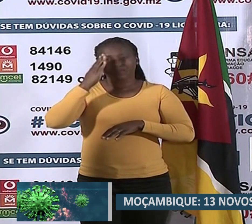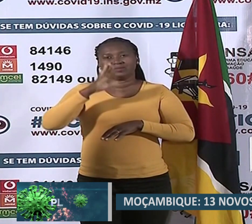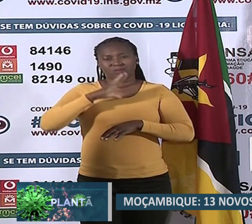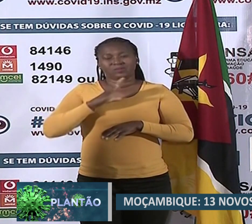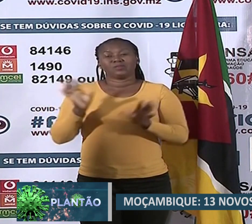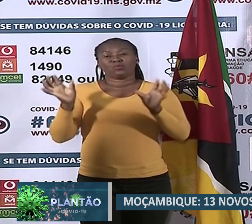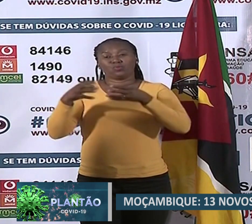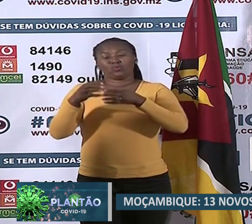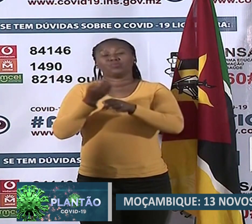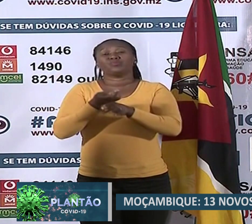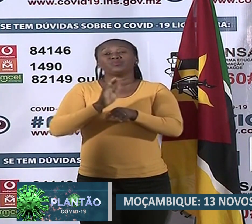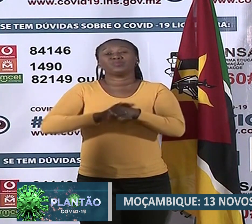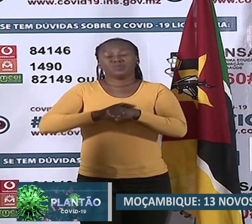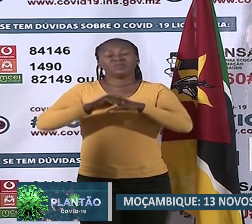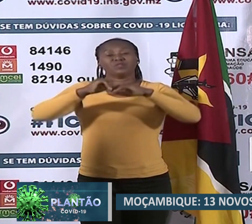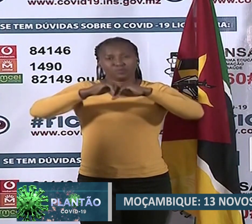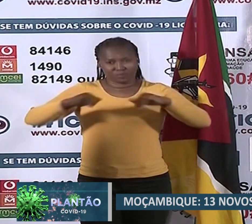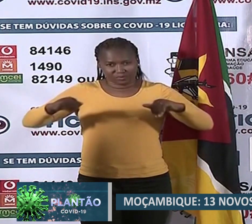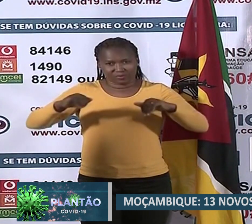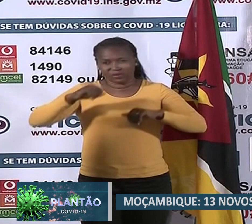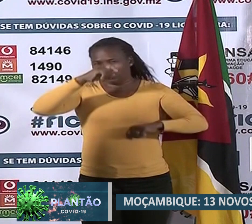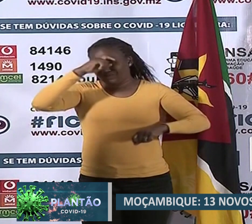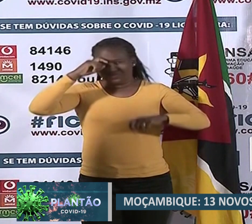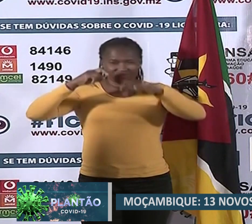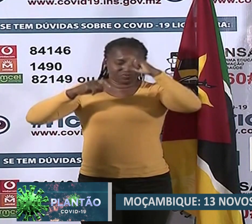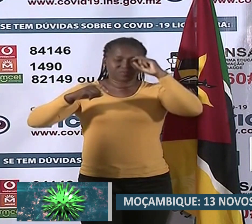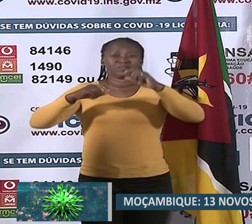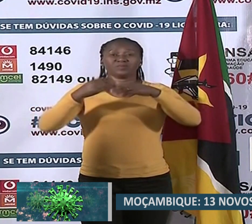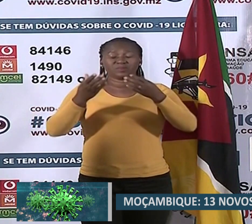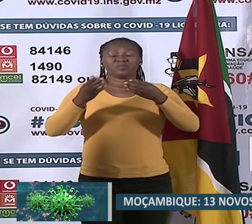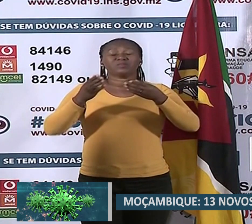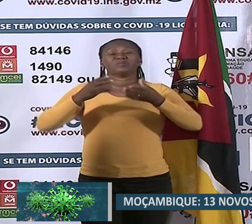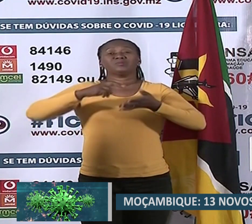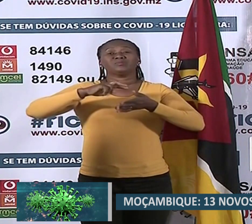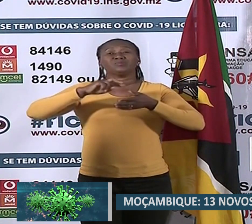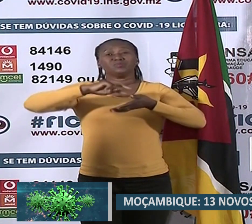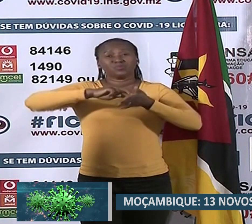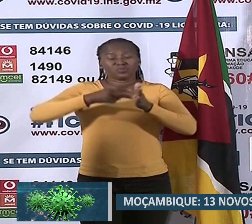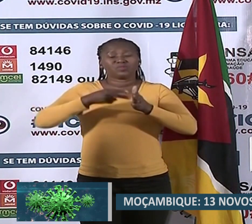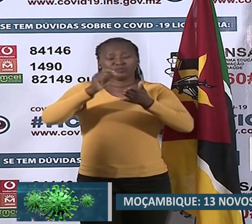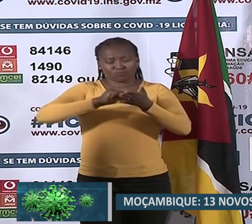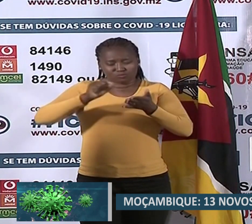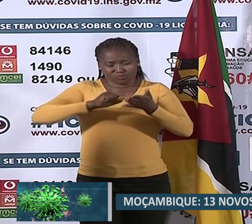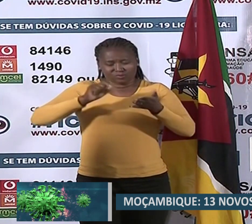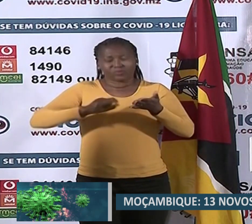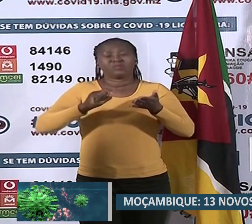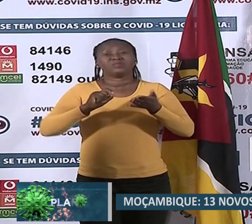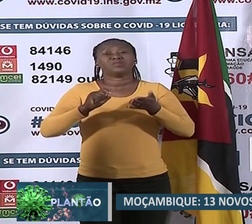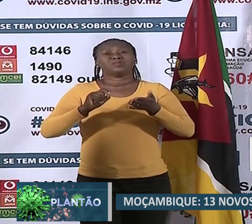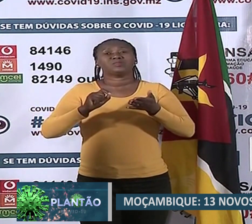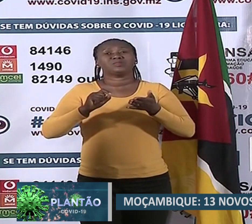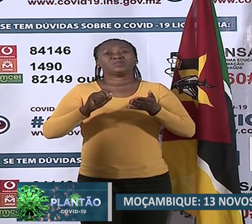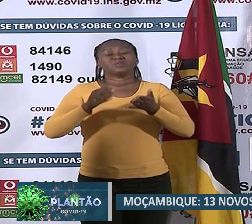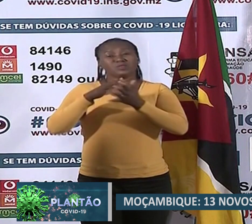técnico específico a trabalhar para estabelecer critérios mais apropriados para